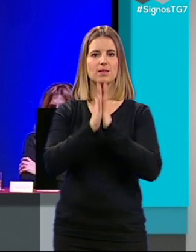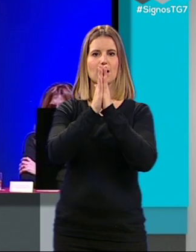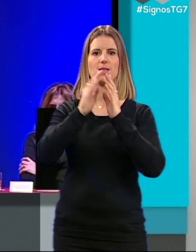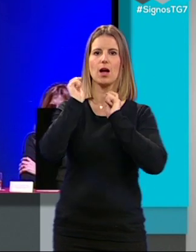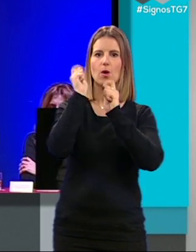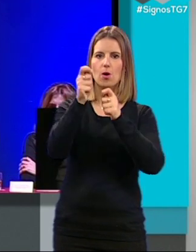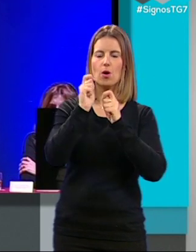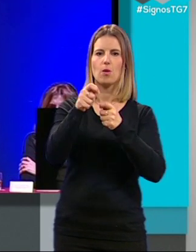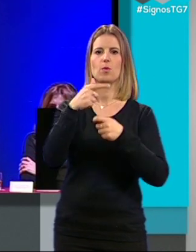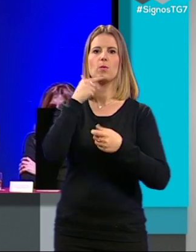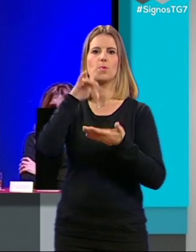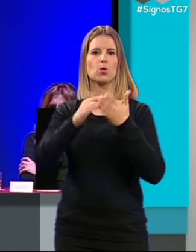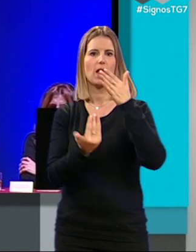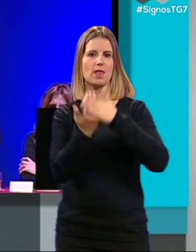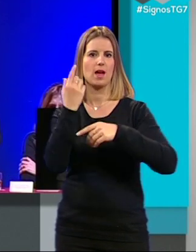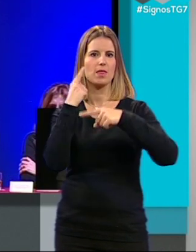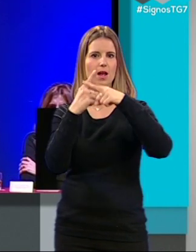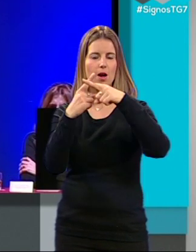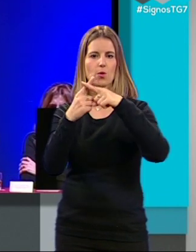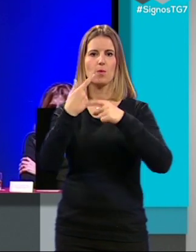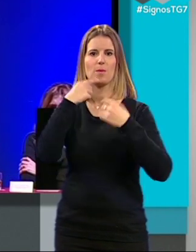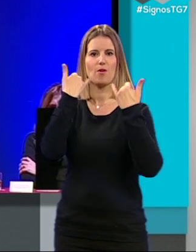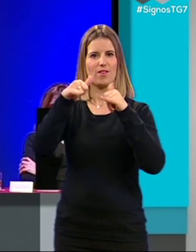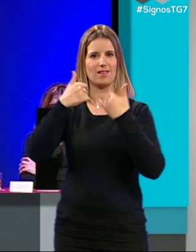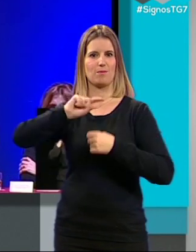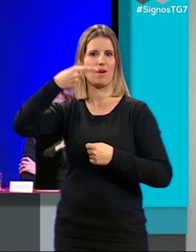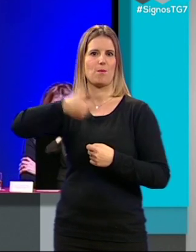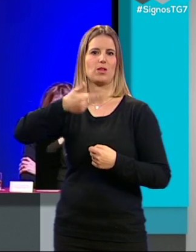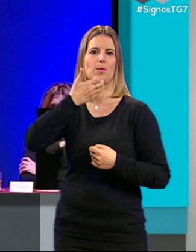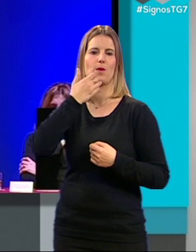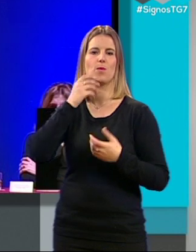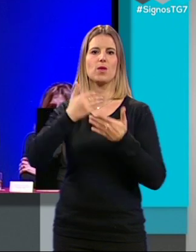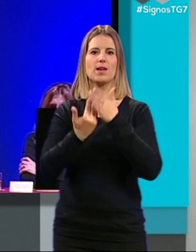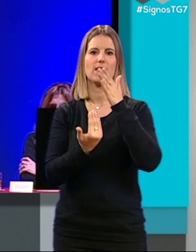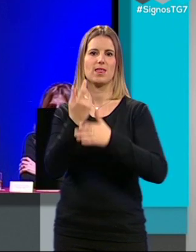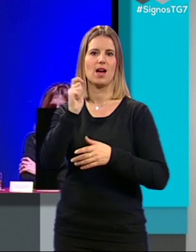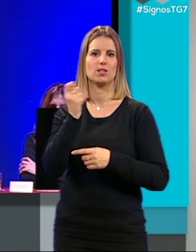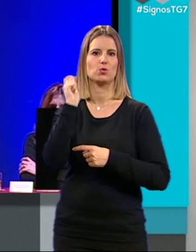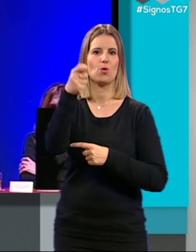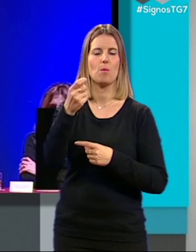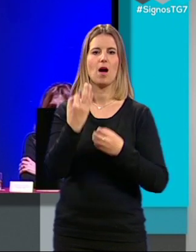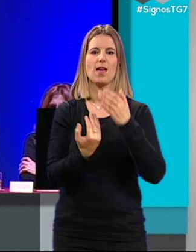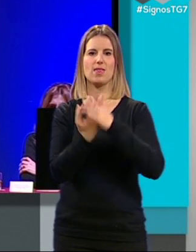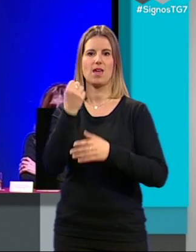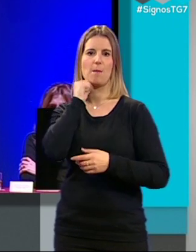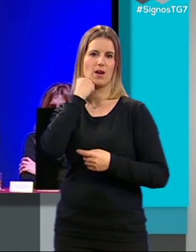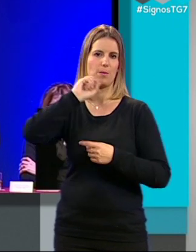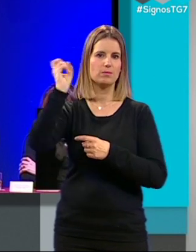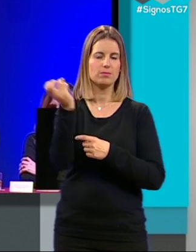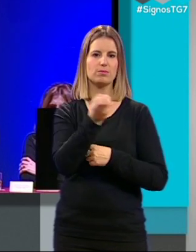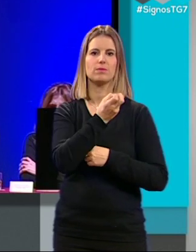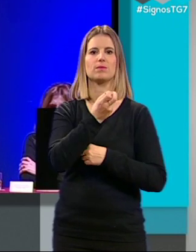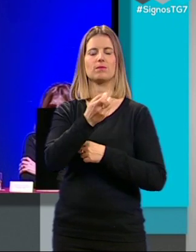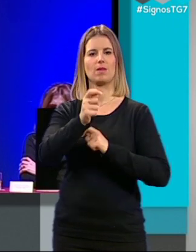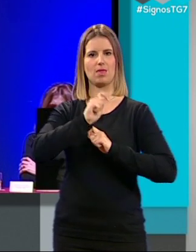corpus, donde nuestro Día de la Cruz, donde nuestras fiestas más señaladas como el Día de la Toma o como el Día de Mariana Pineda y tantas otras, nos